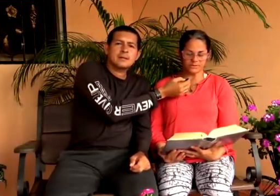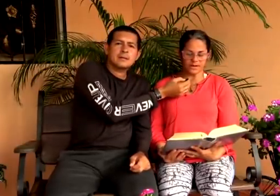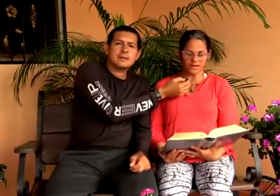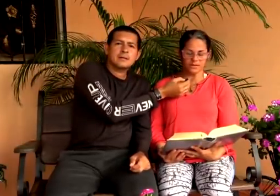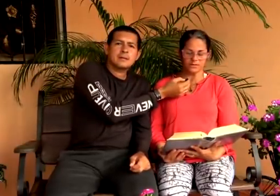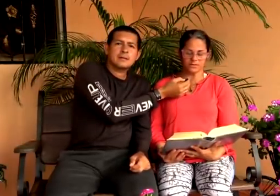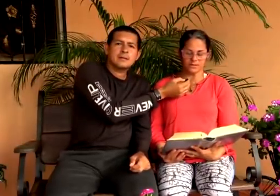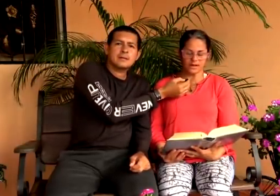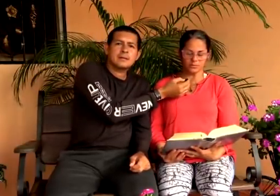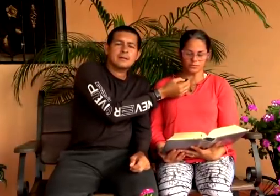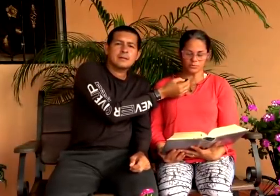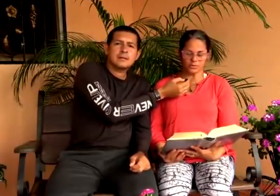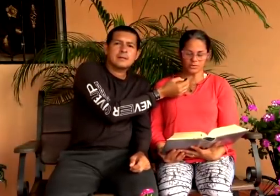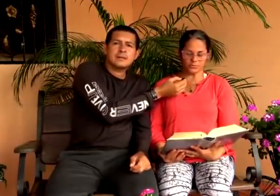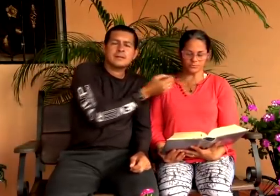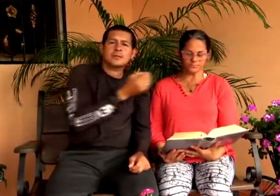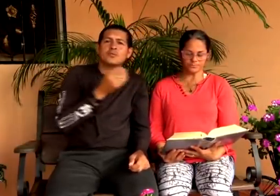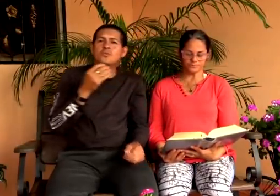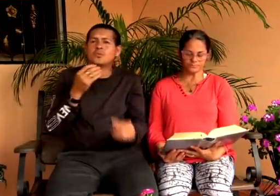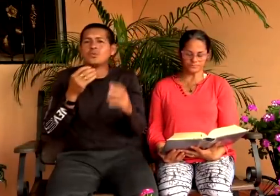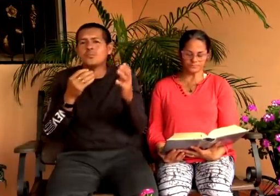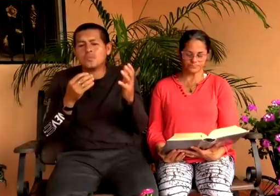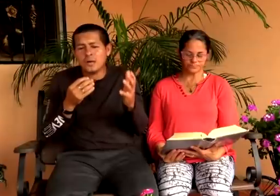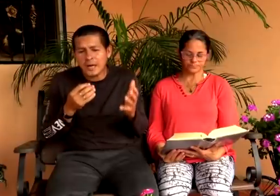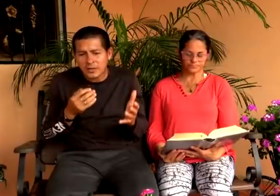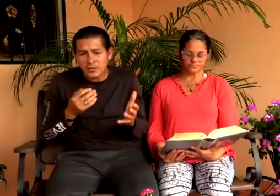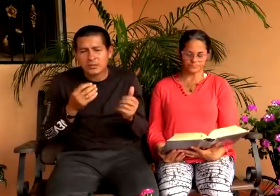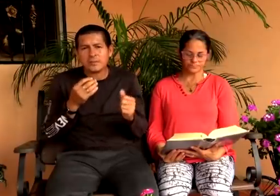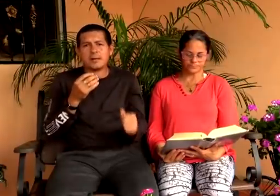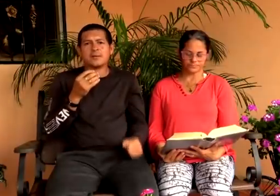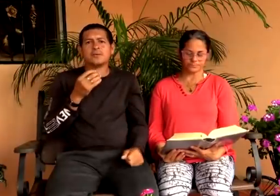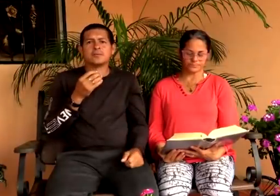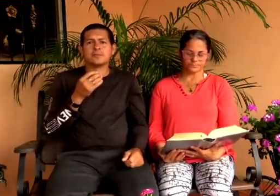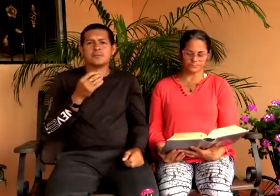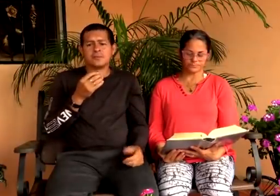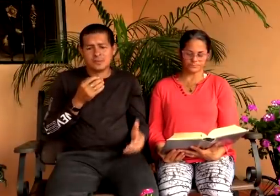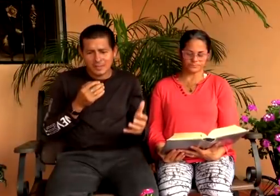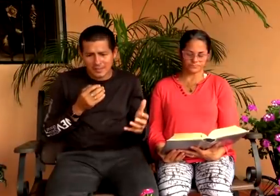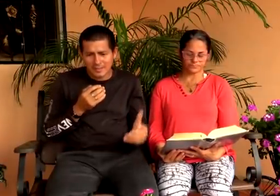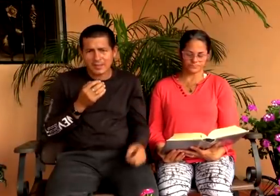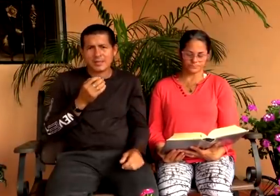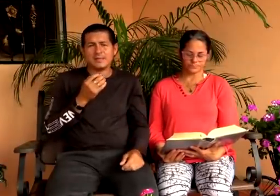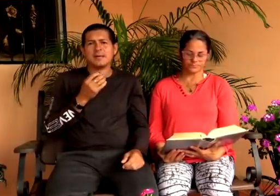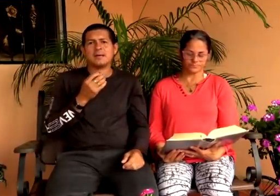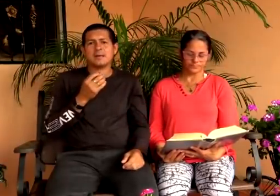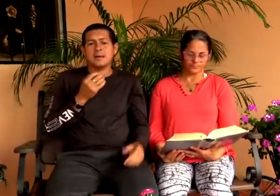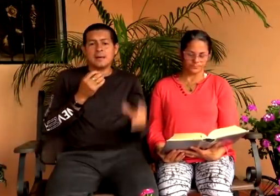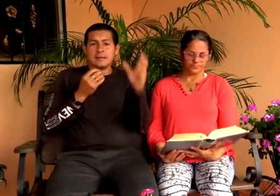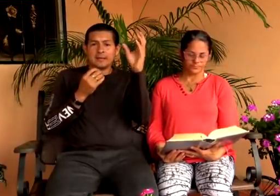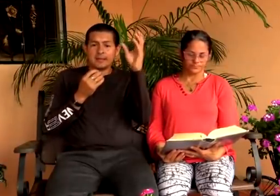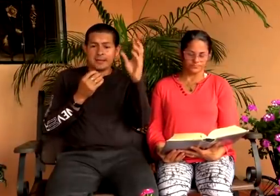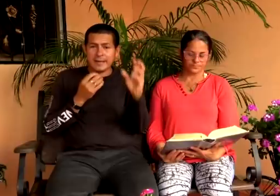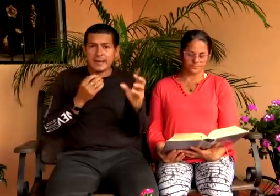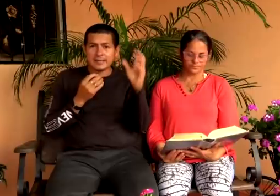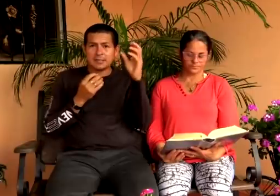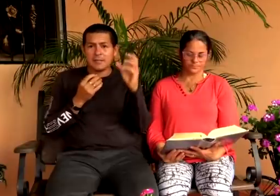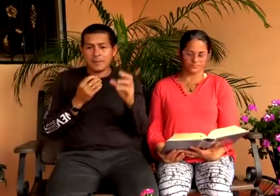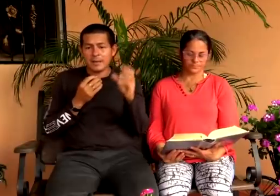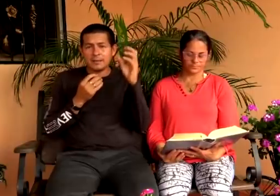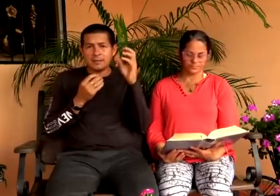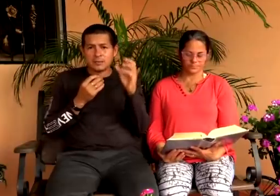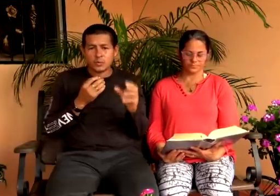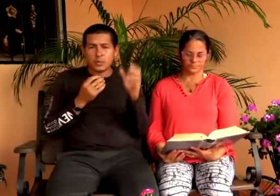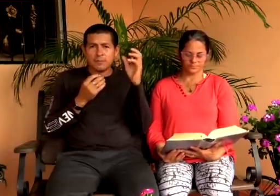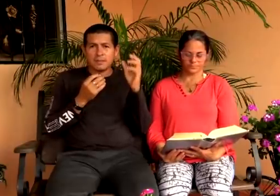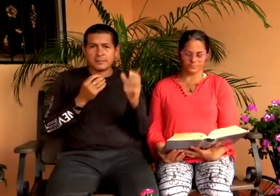concebirá y dará a luz un hijo no son varios hermanos no se dejen engañar satanás es